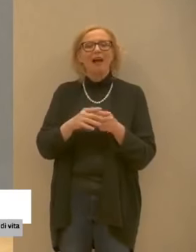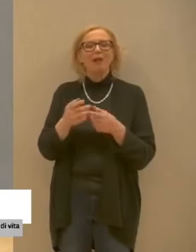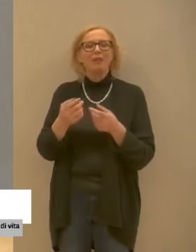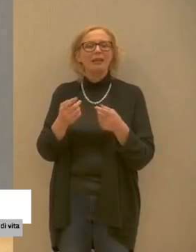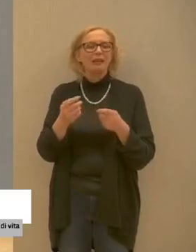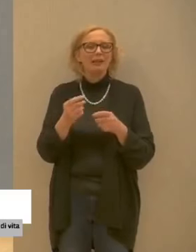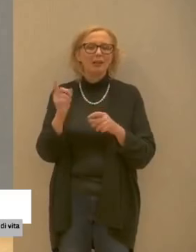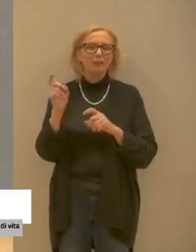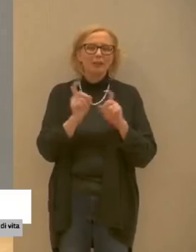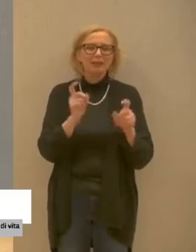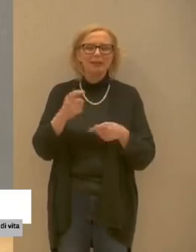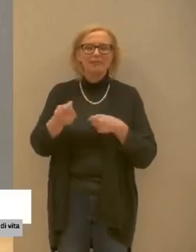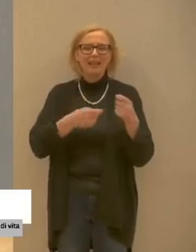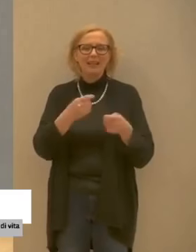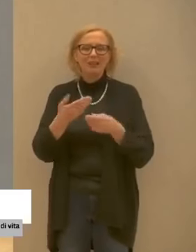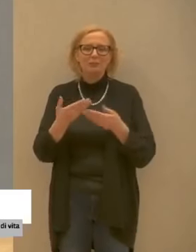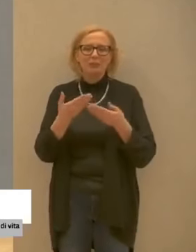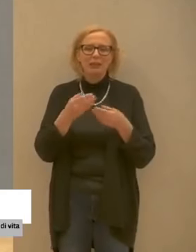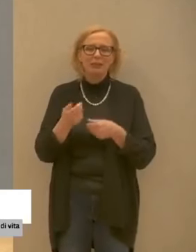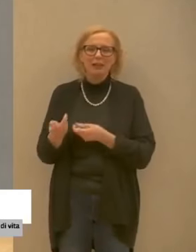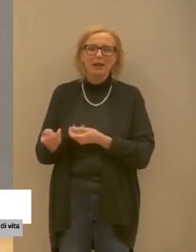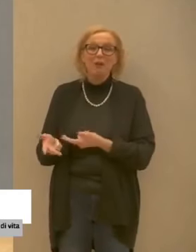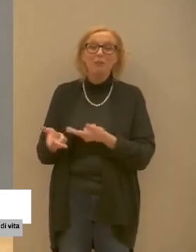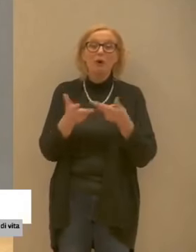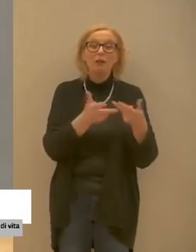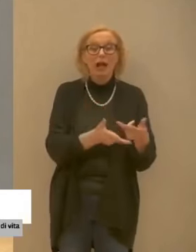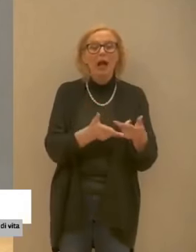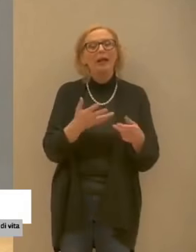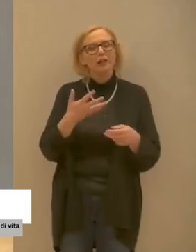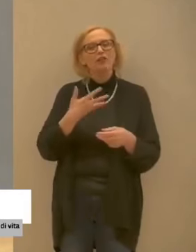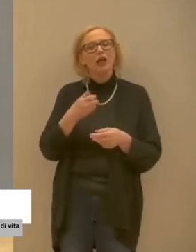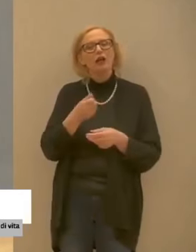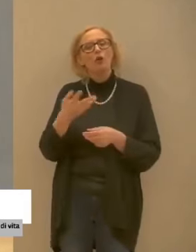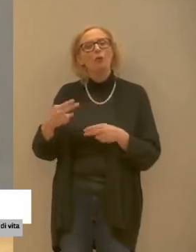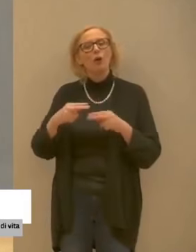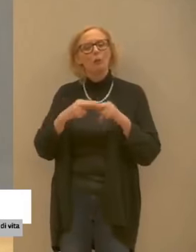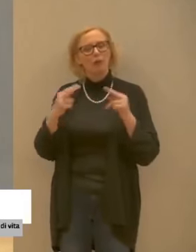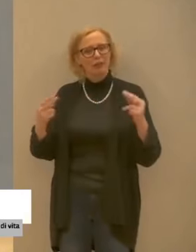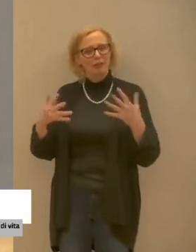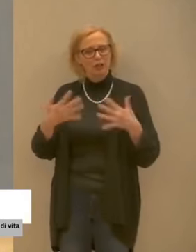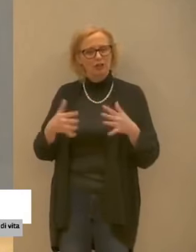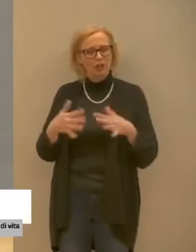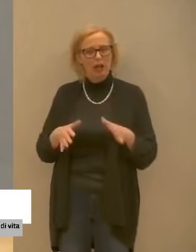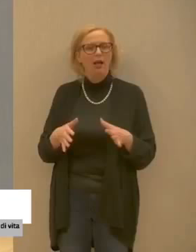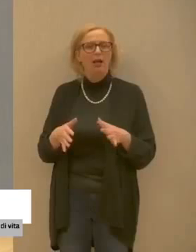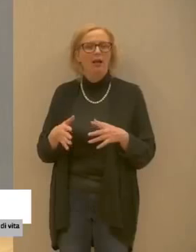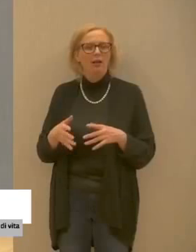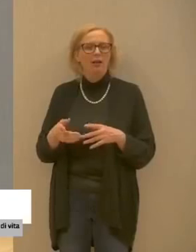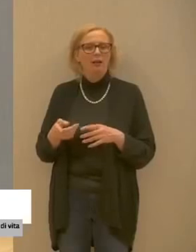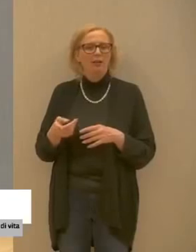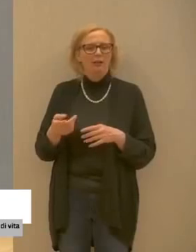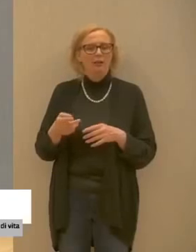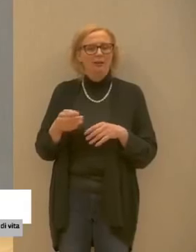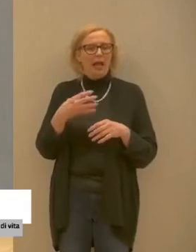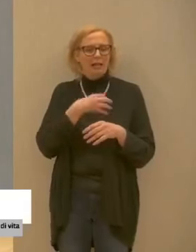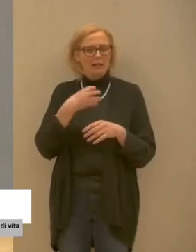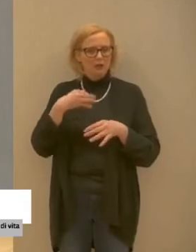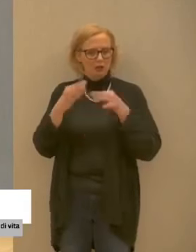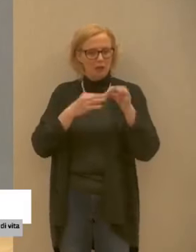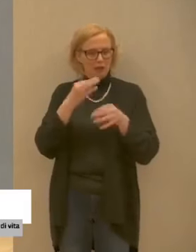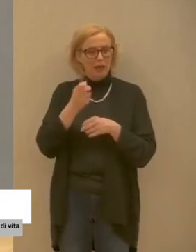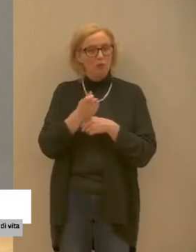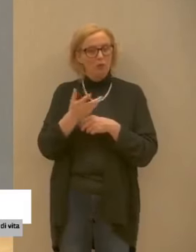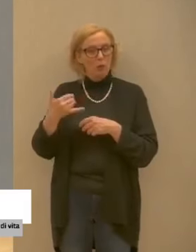farmaci o spese ai propri anziani ecco che esiste il numero provinciale a cui già ha fatto riferimento il nostro assessore che è un numero